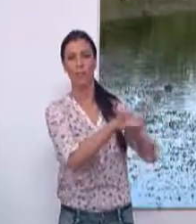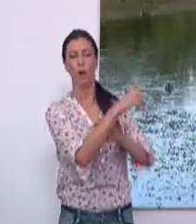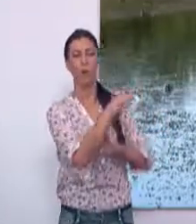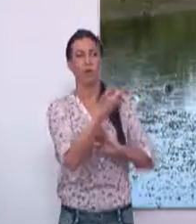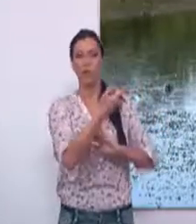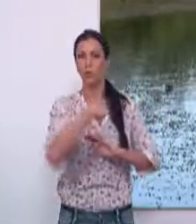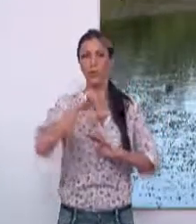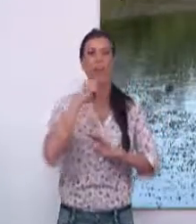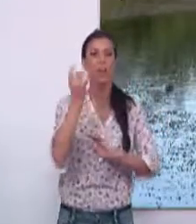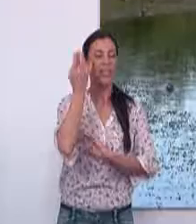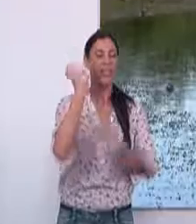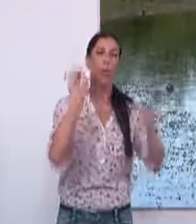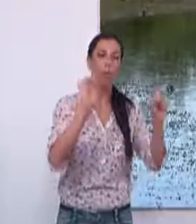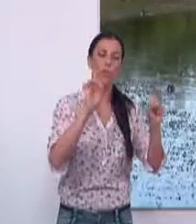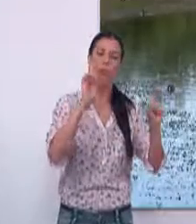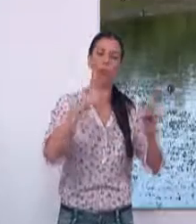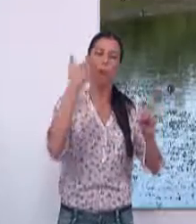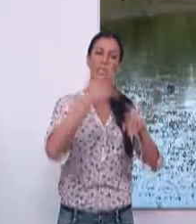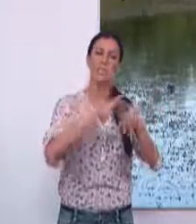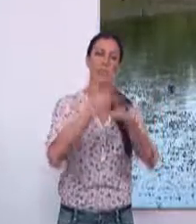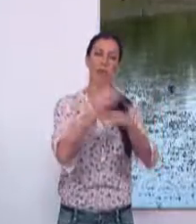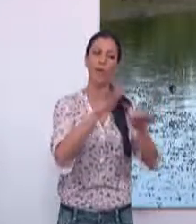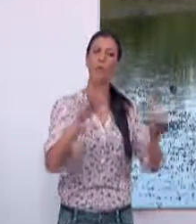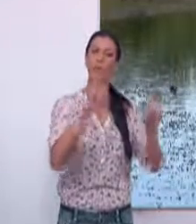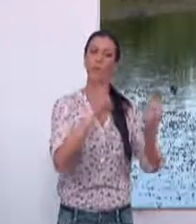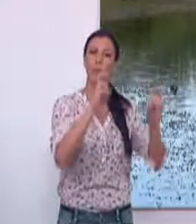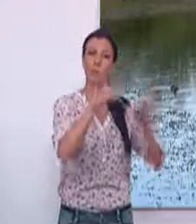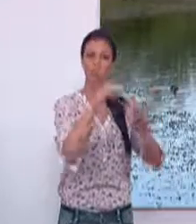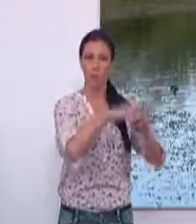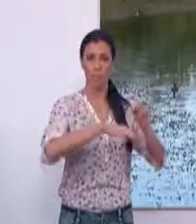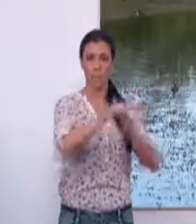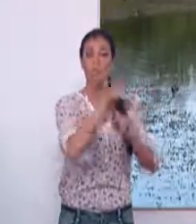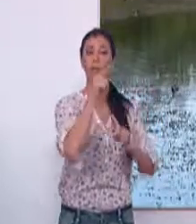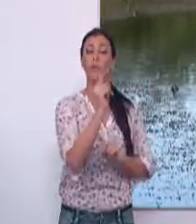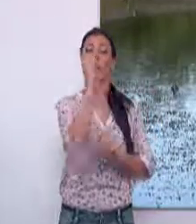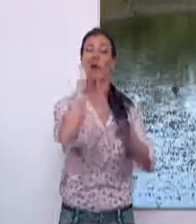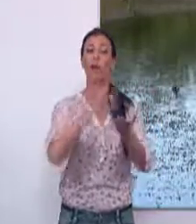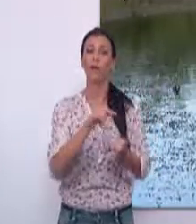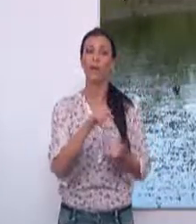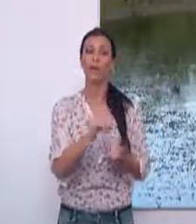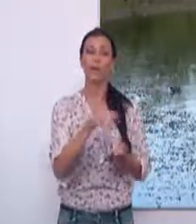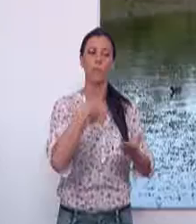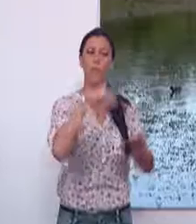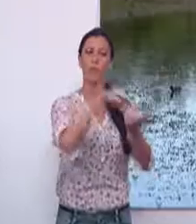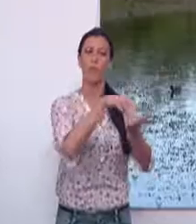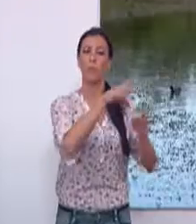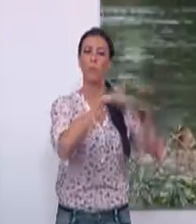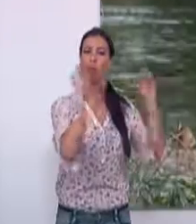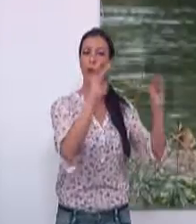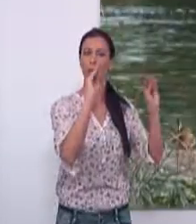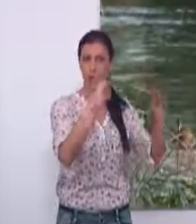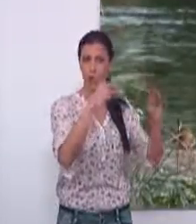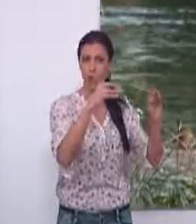desarrollo de iniciativas de educación y sensibilización ambiental. La primera cita que se va a llevar a cabo en el Centro de